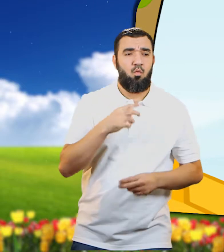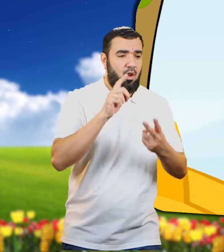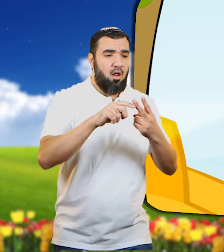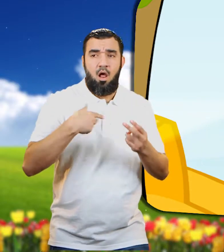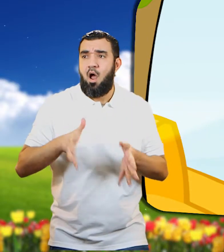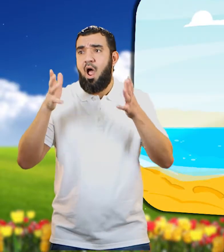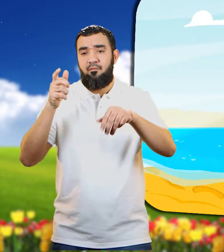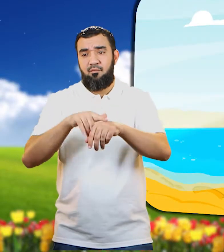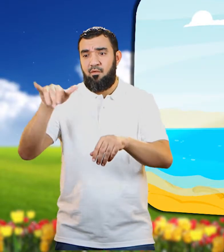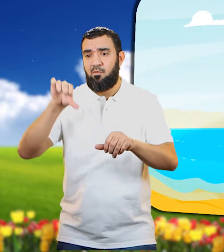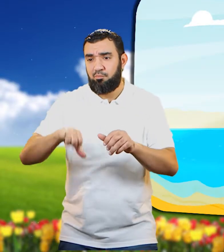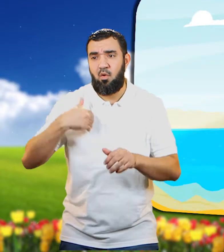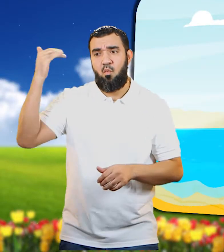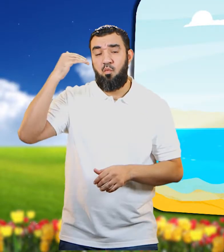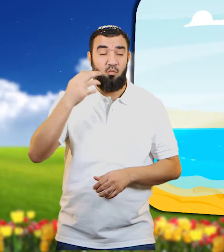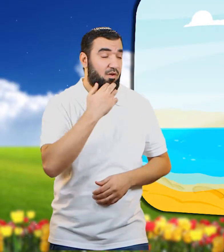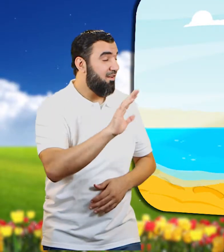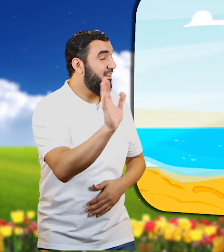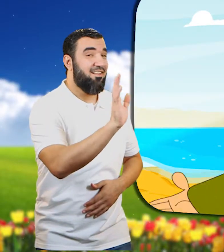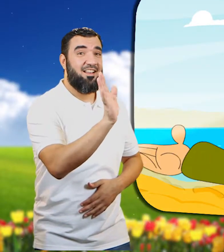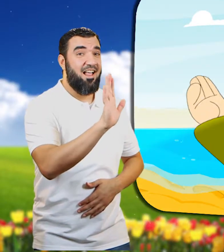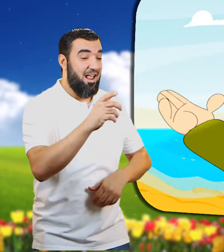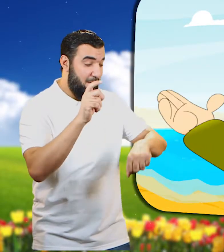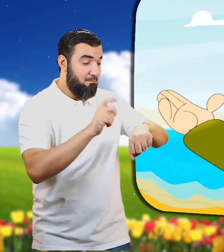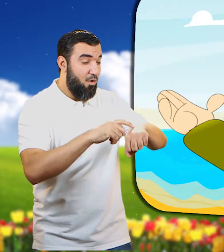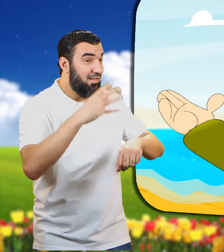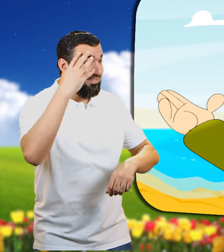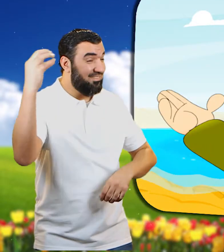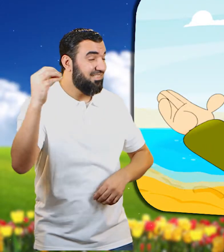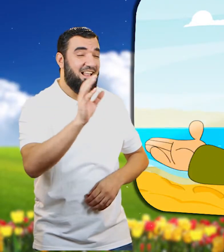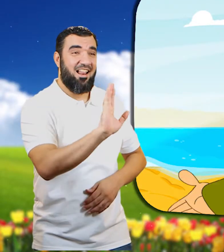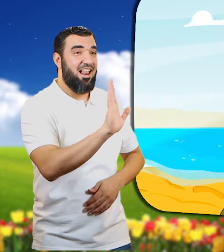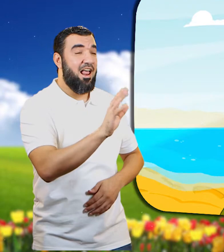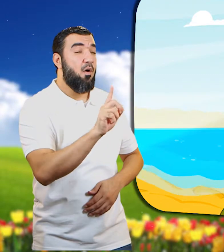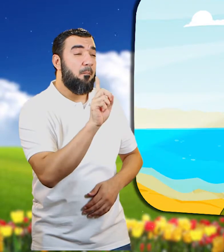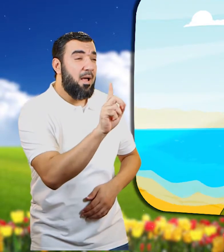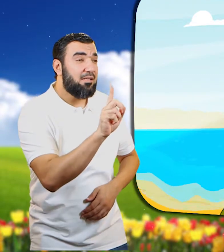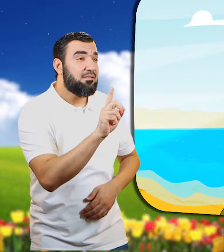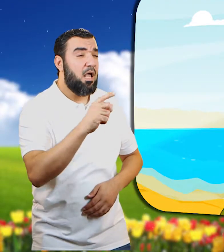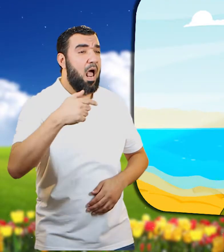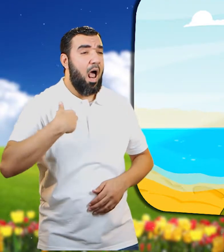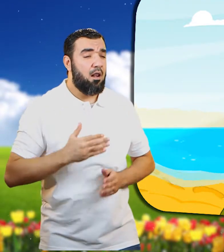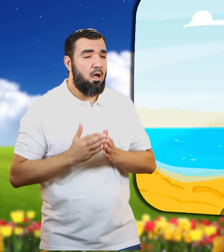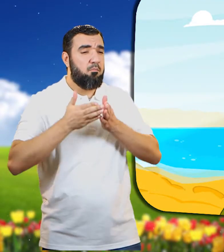اليوم كلا لم انسى الموعد ولكن وانا في الطريق الى هنا